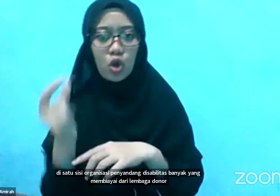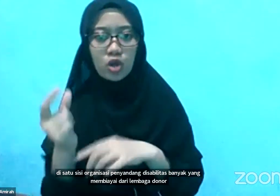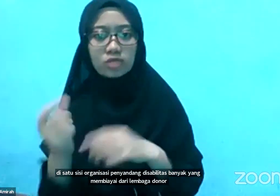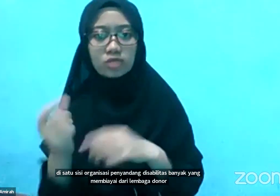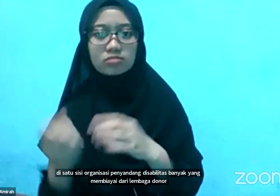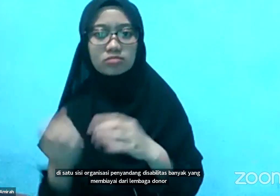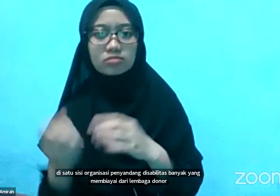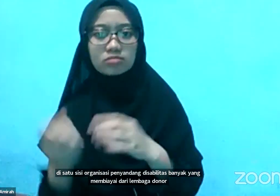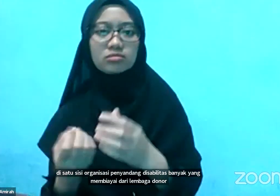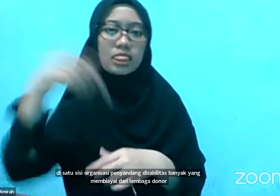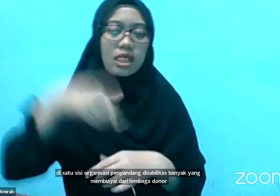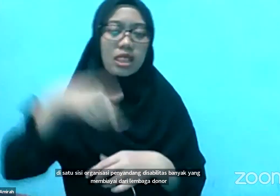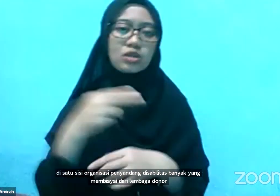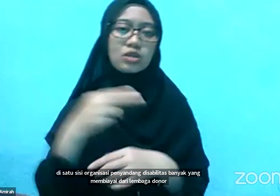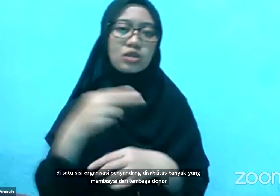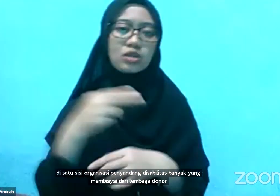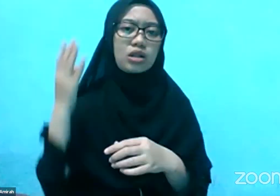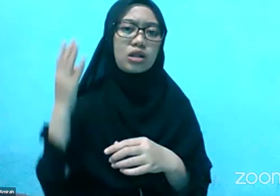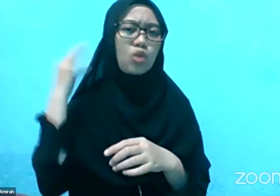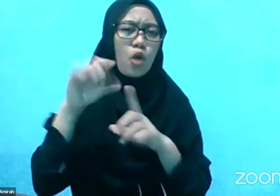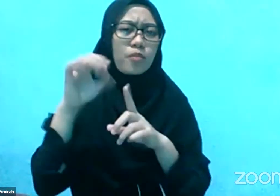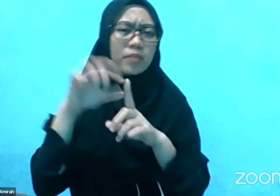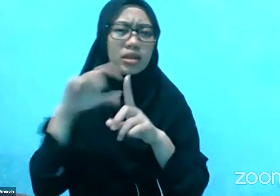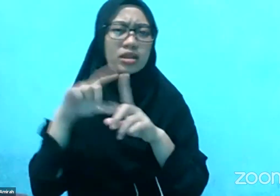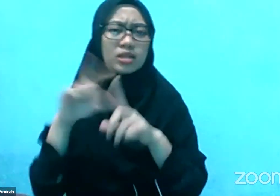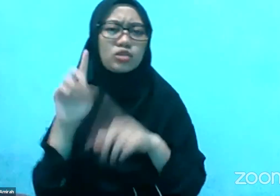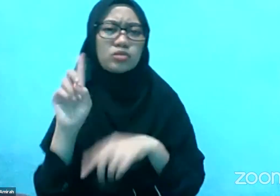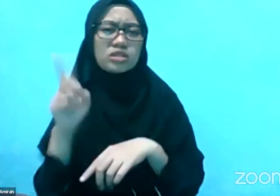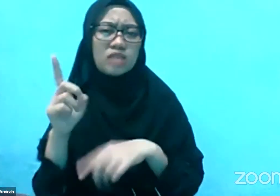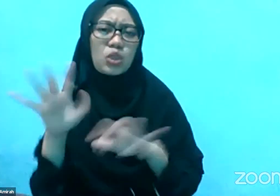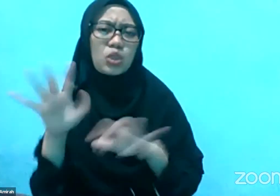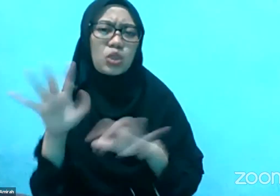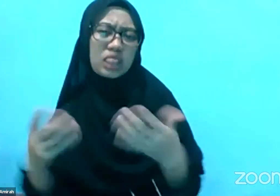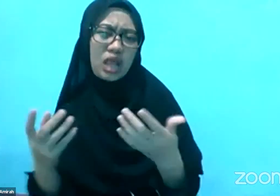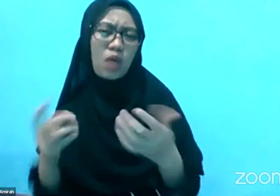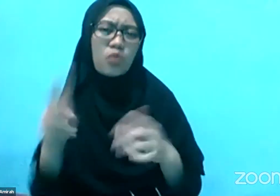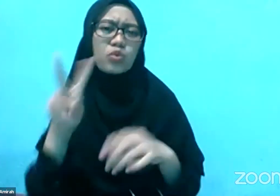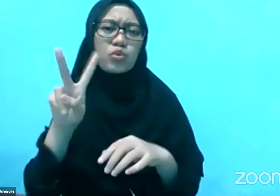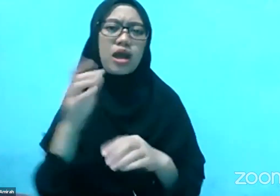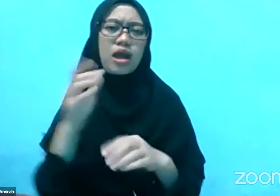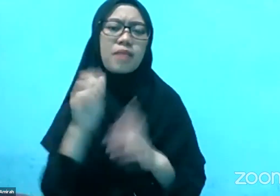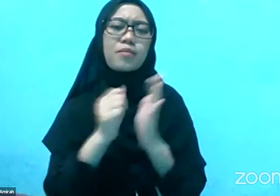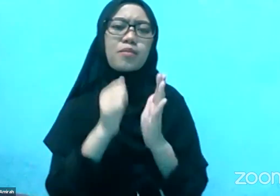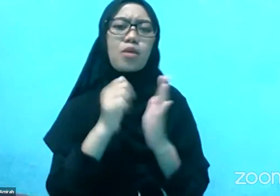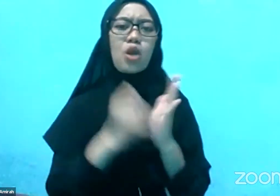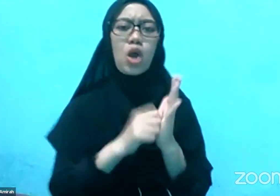kerja Terus terangnya Kalau saya ngeliatnya Sekarang semua Semua program diambil